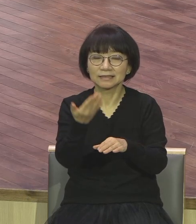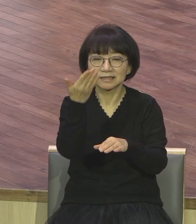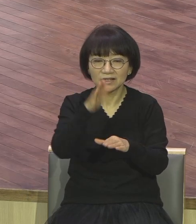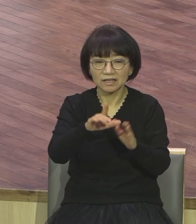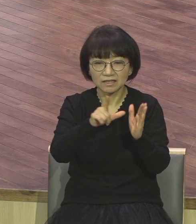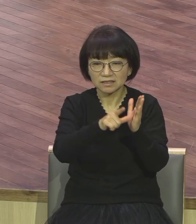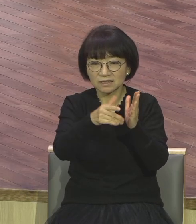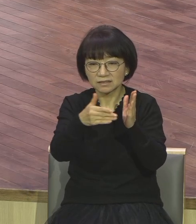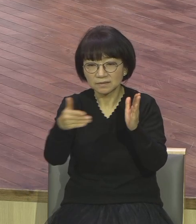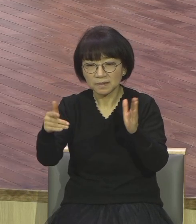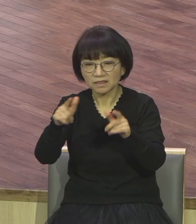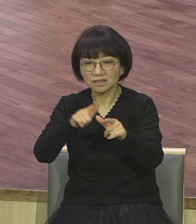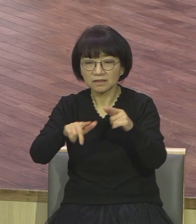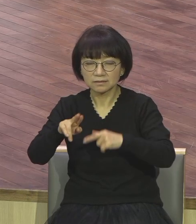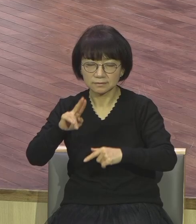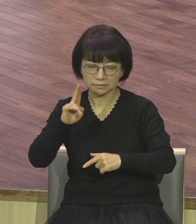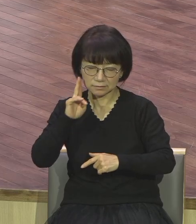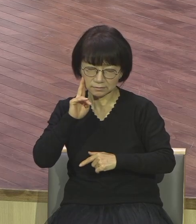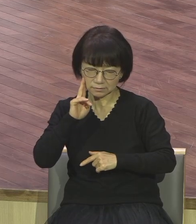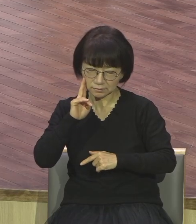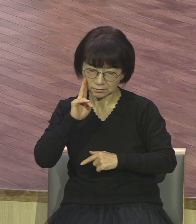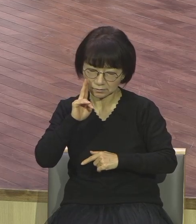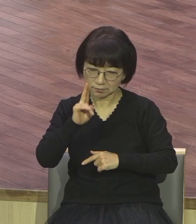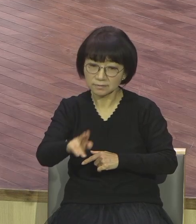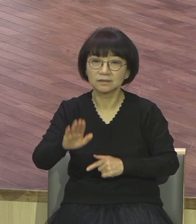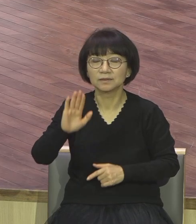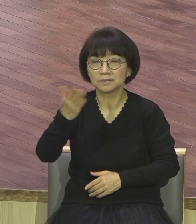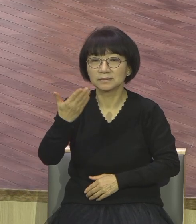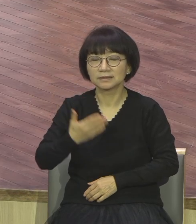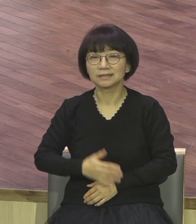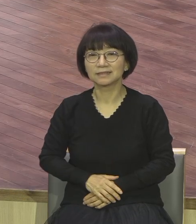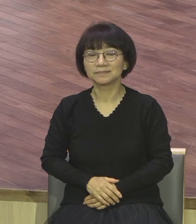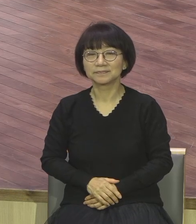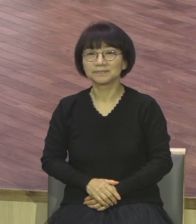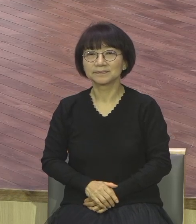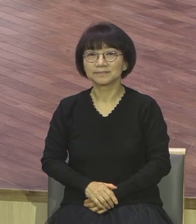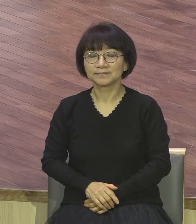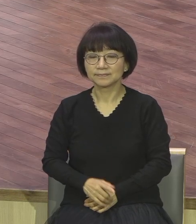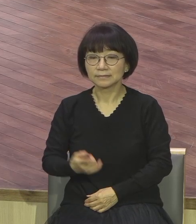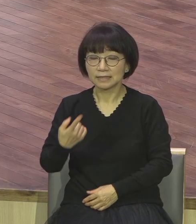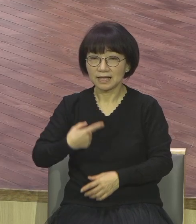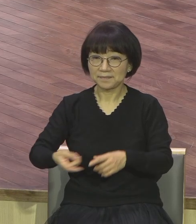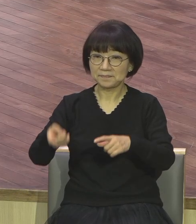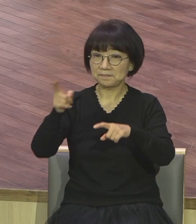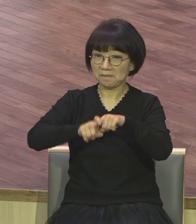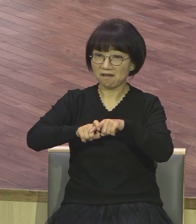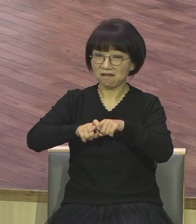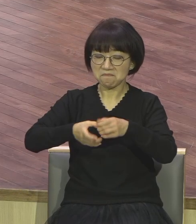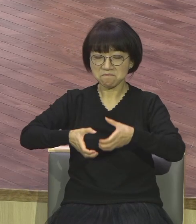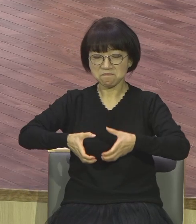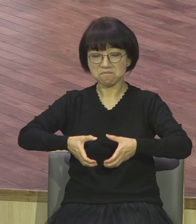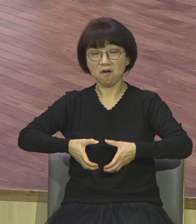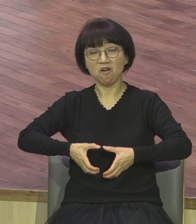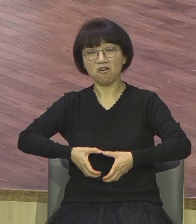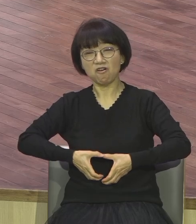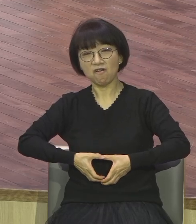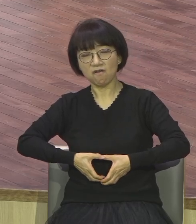악화돼요 갈수록 정말 안타까운 것은 이런 명상운동이 지금 전세계를 확산하고 있어요